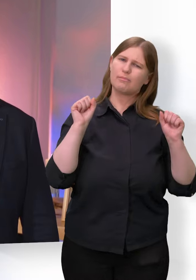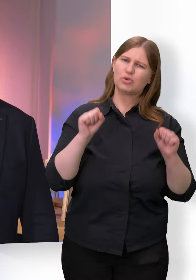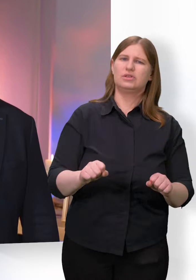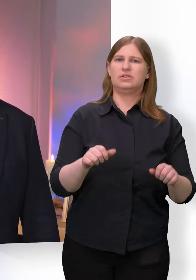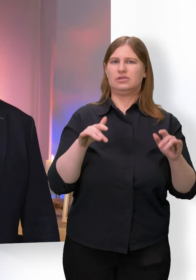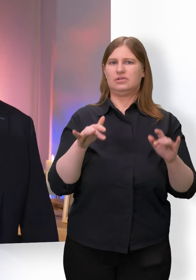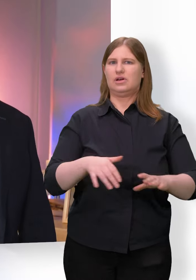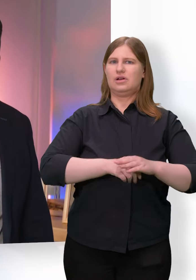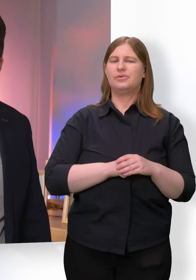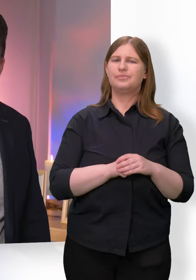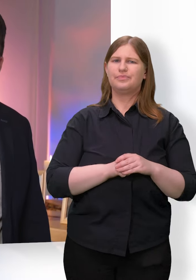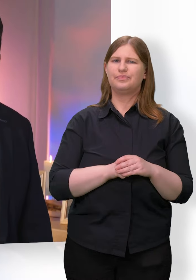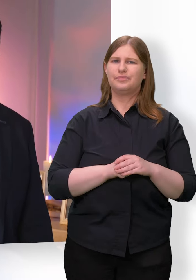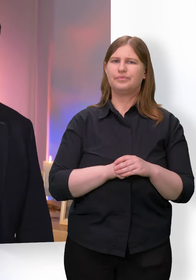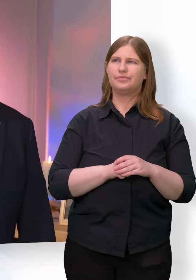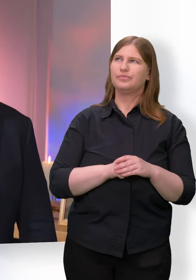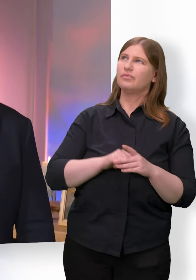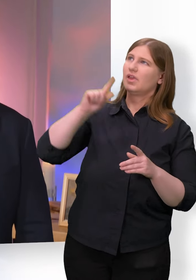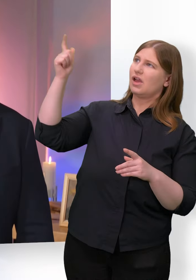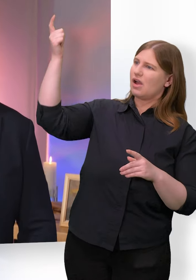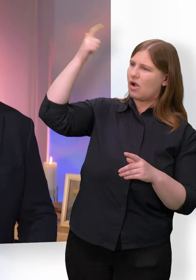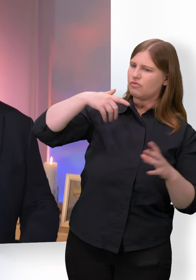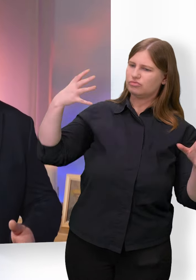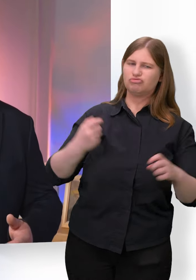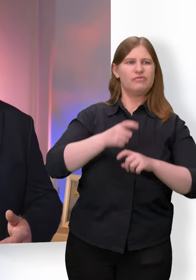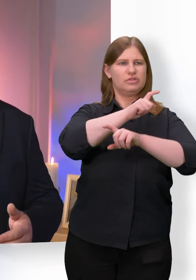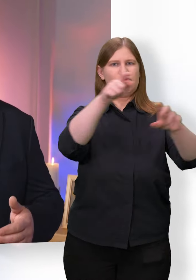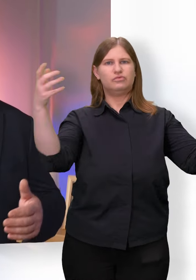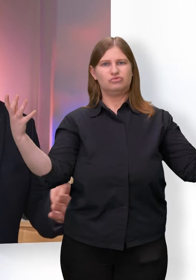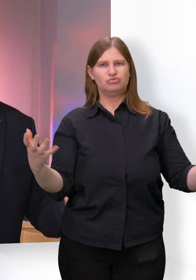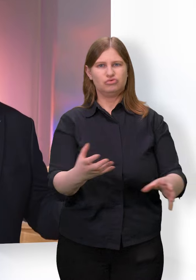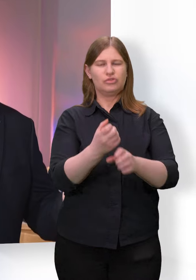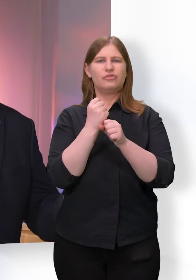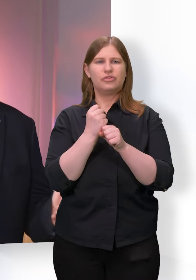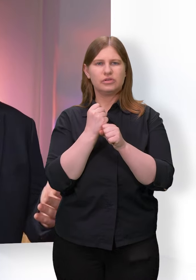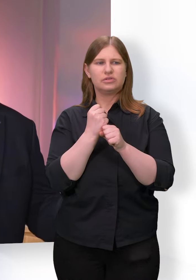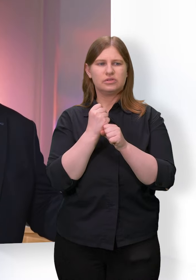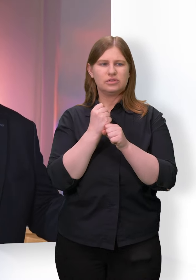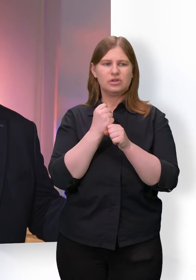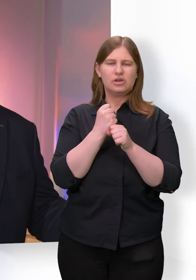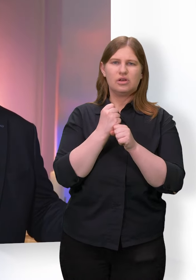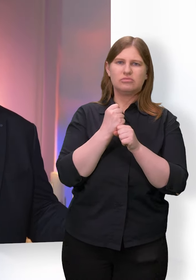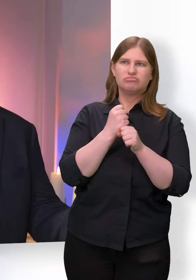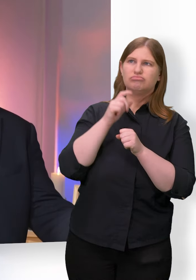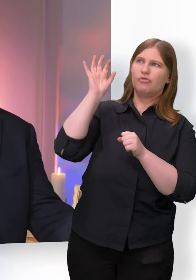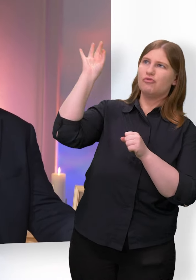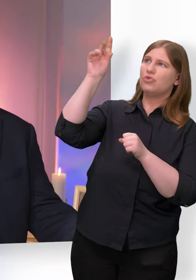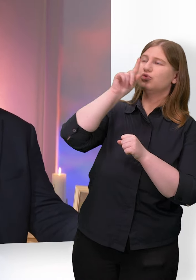Als er sie und mich schuf, standen ihm nicht nur unser Wert und unsere Möglichkeiten